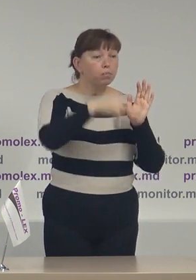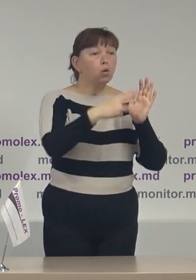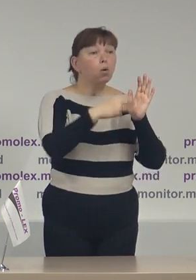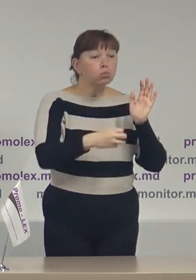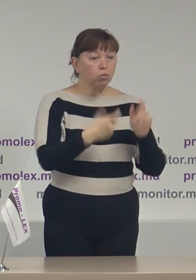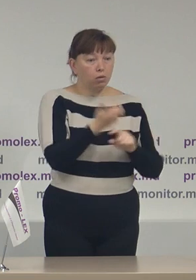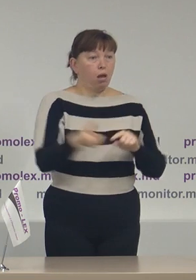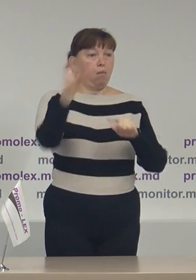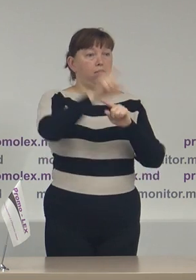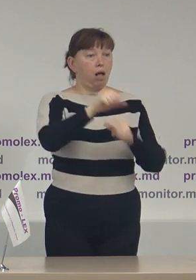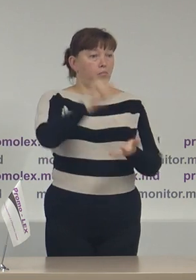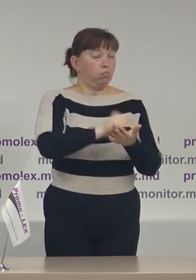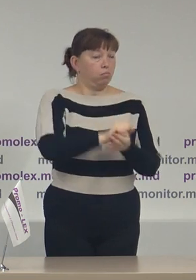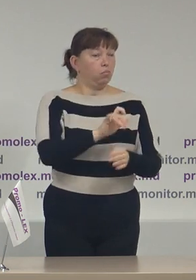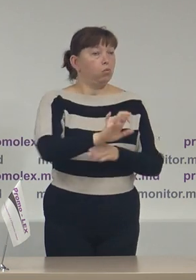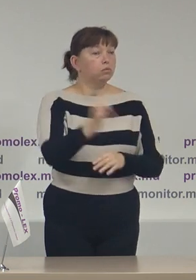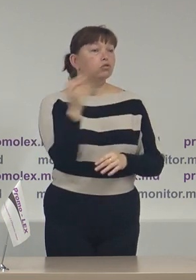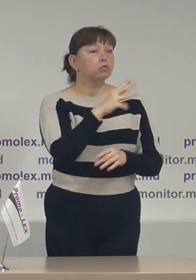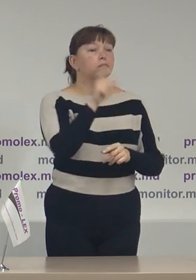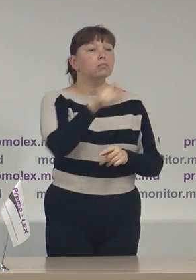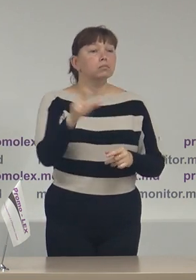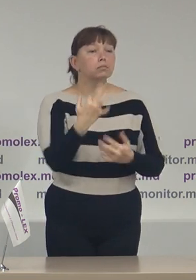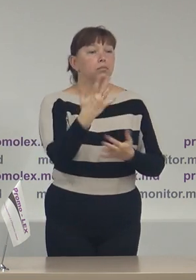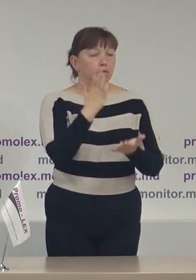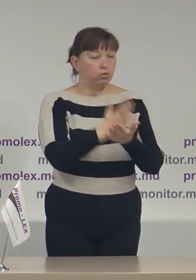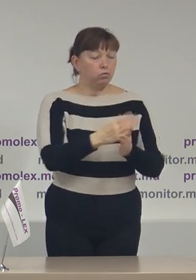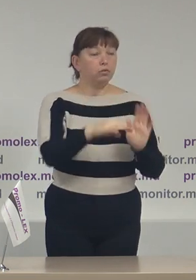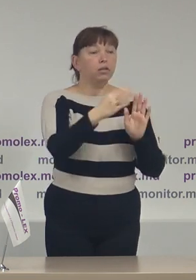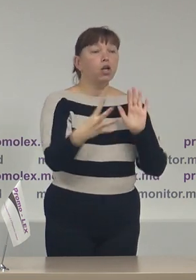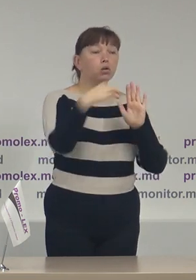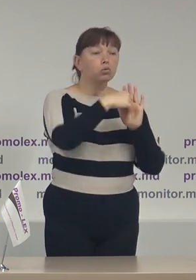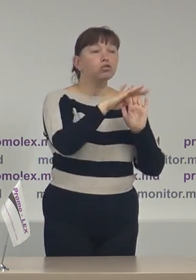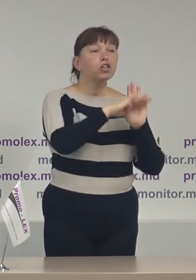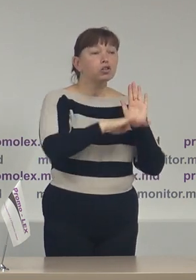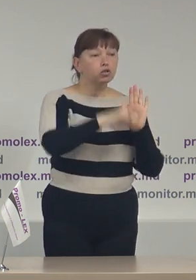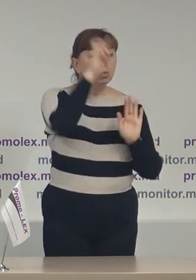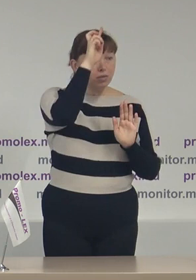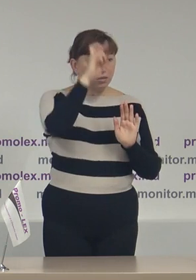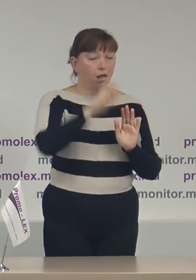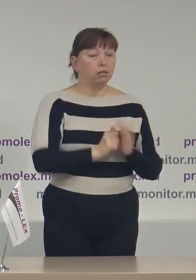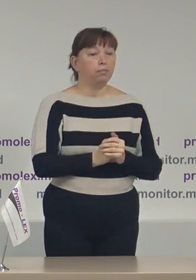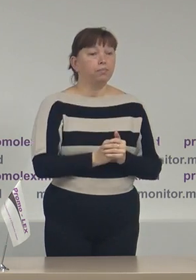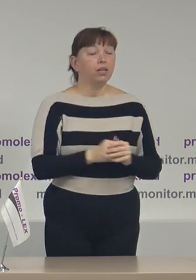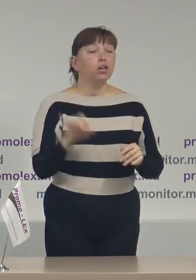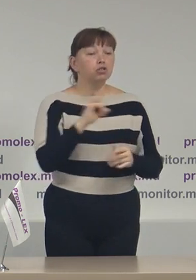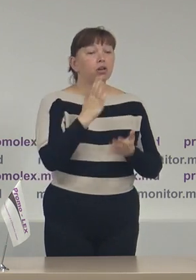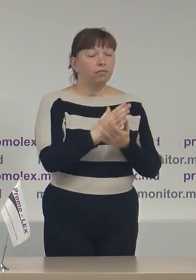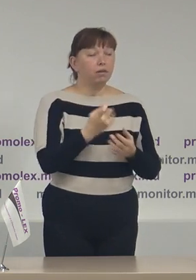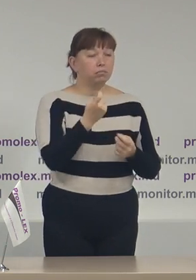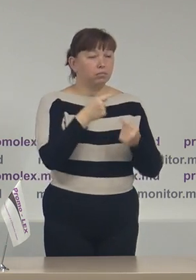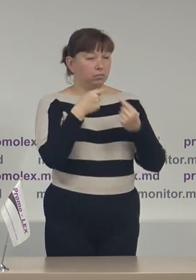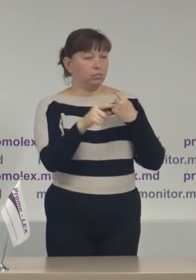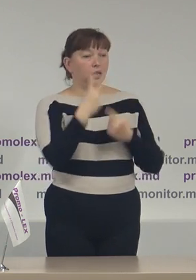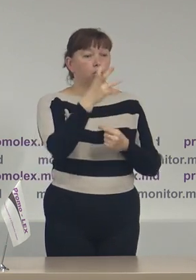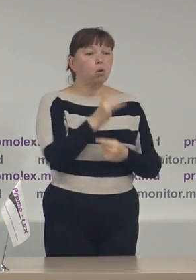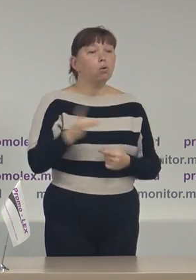buletine mai mult decât numărul de alegători inclusi în registru de stat și avem devieri la două